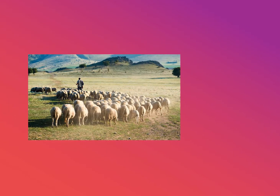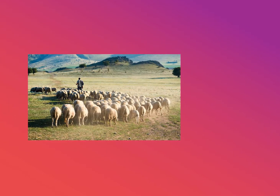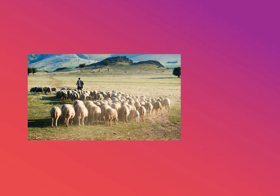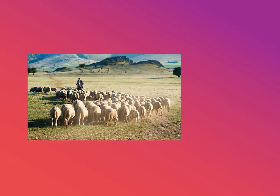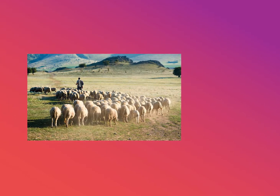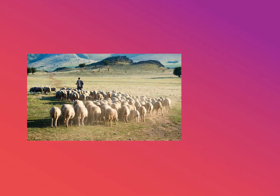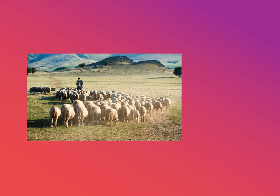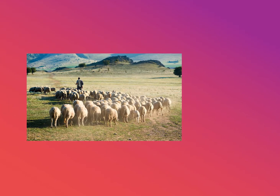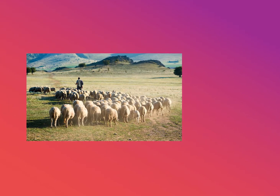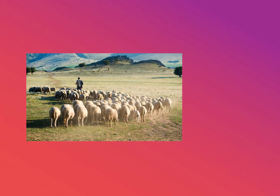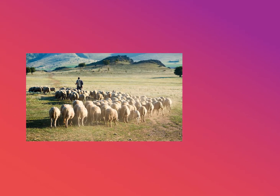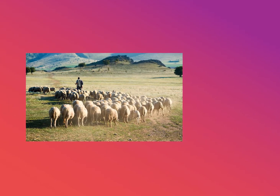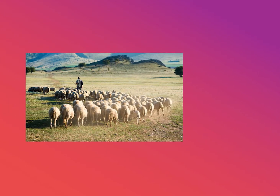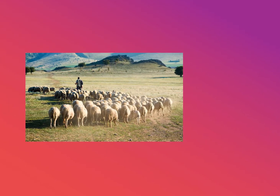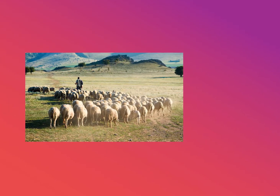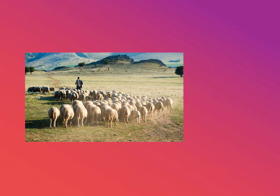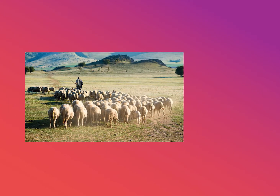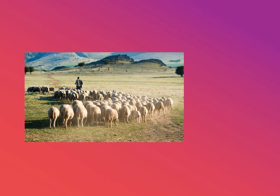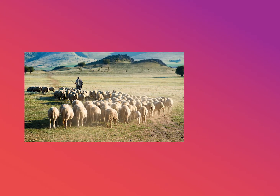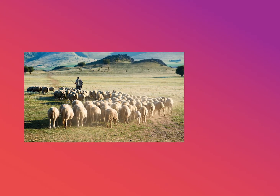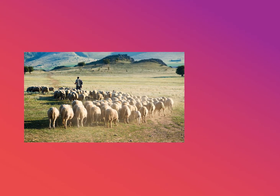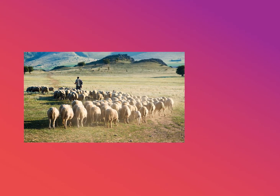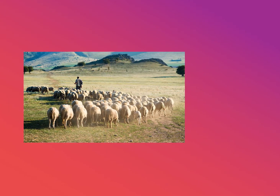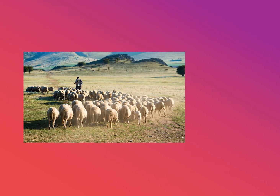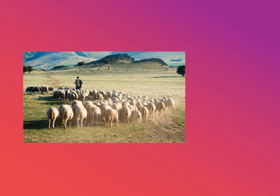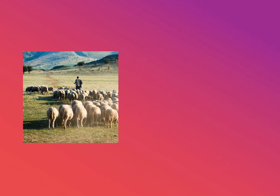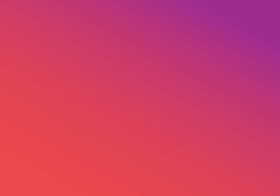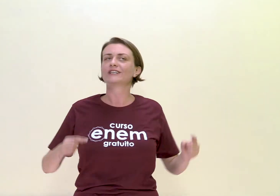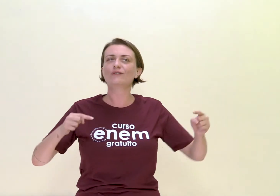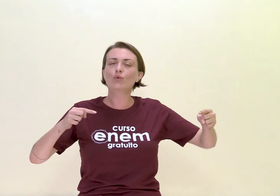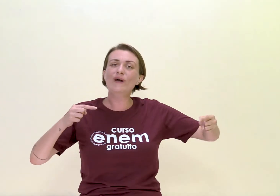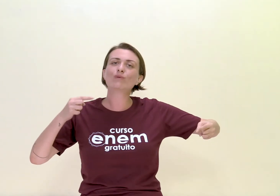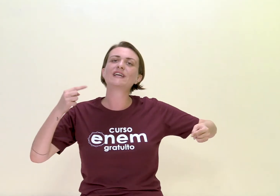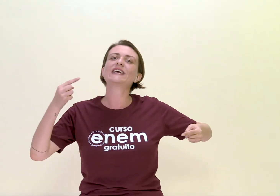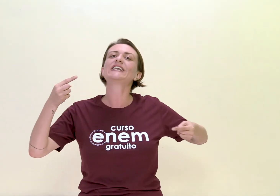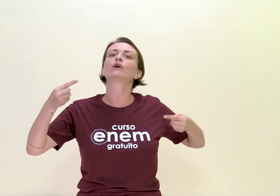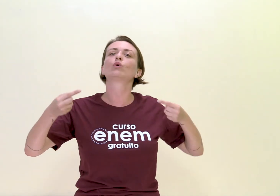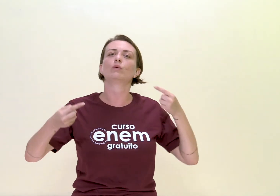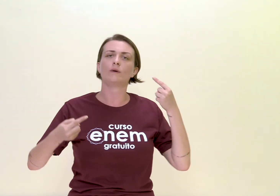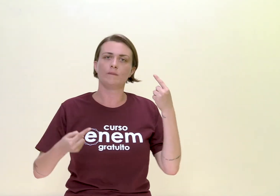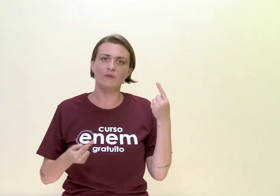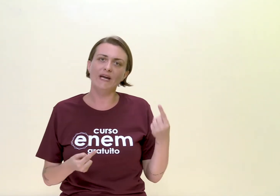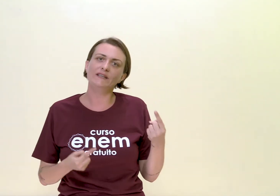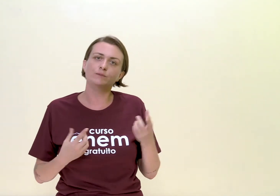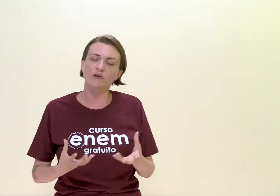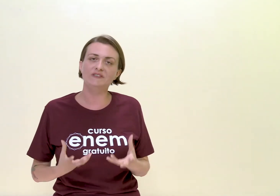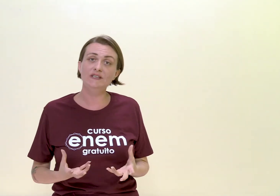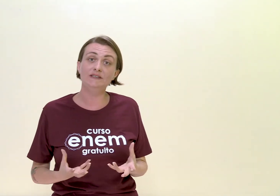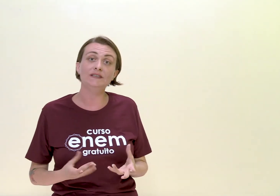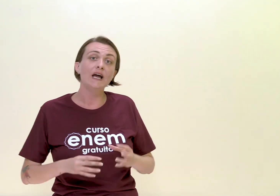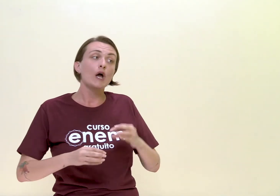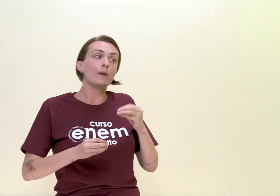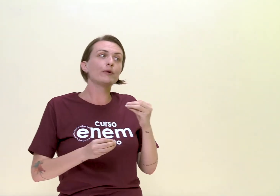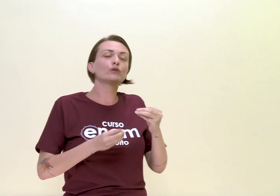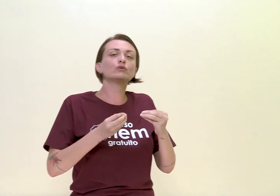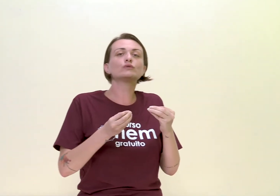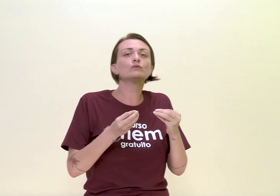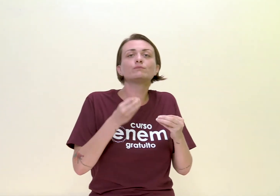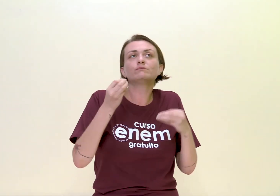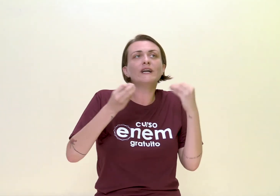natureza real do país que esses caras vão encontrar isso. Então, o eu lírico das poesias produz uma